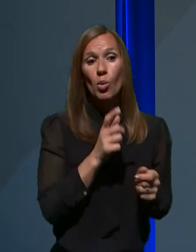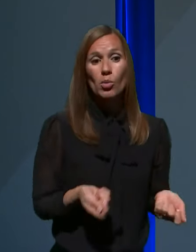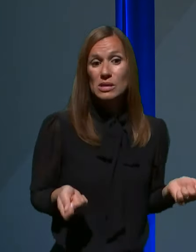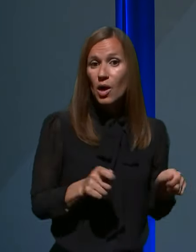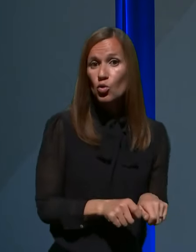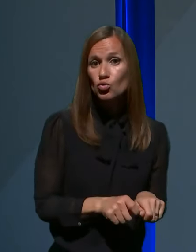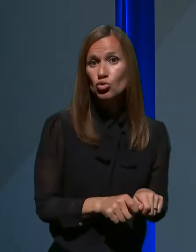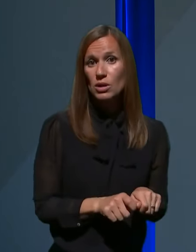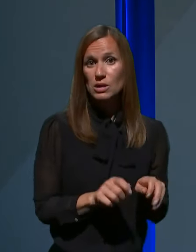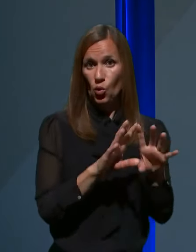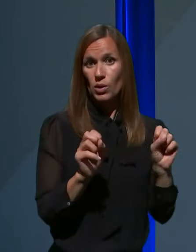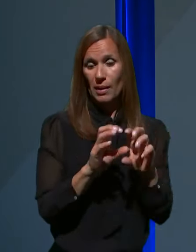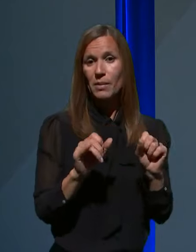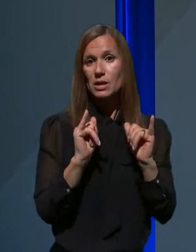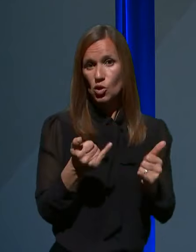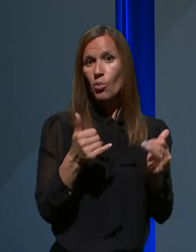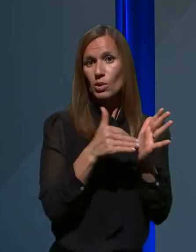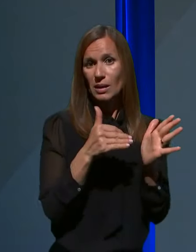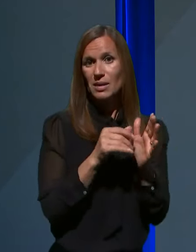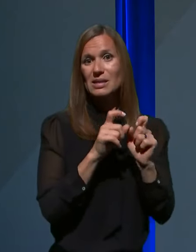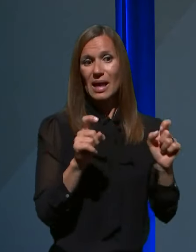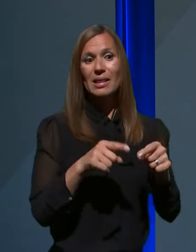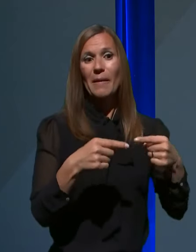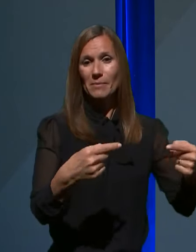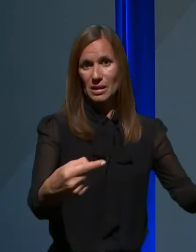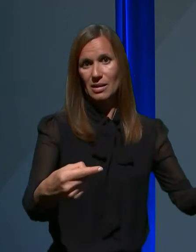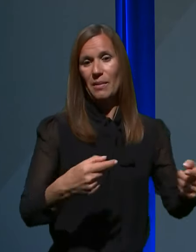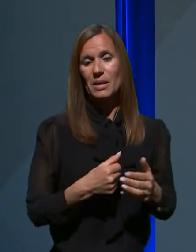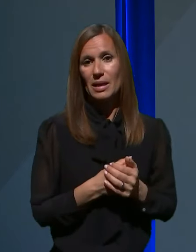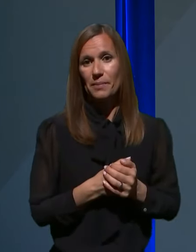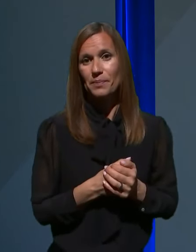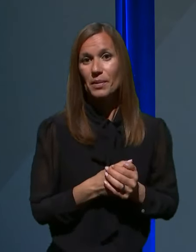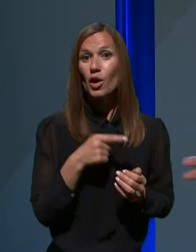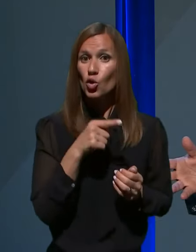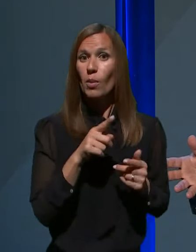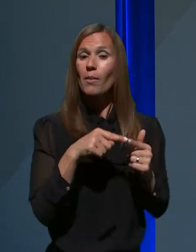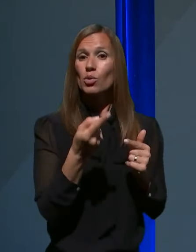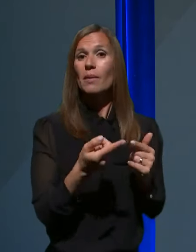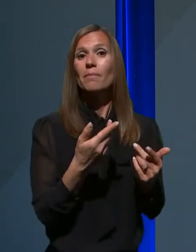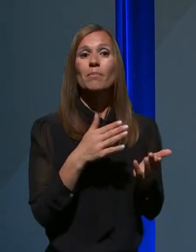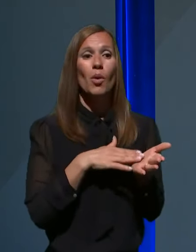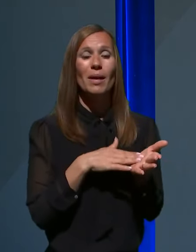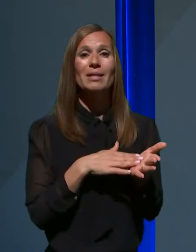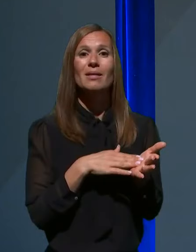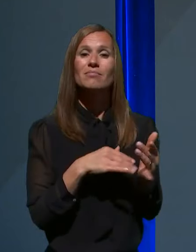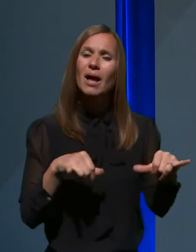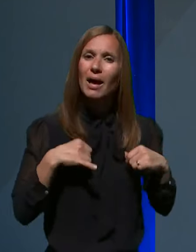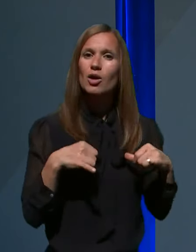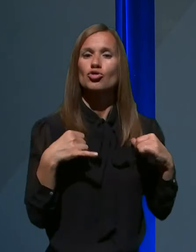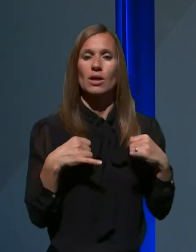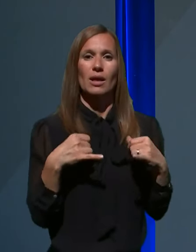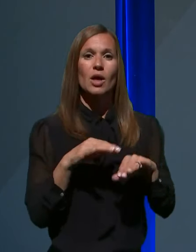ukrepi, ki so potrebni zaradi epidemije. Namreč to potem dejansko pomeni angažiranje sveda